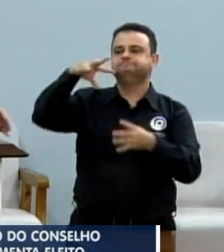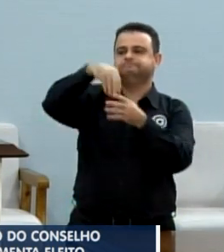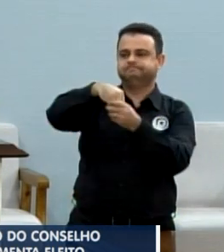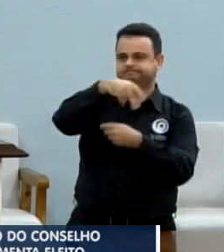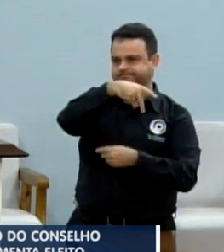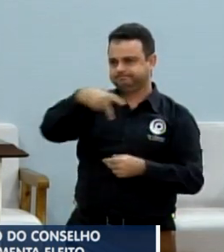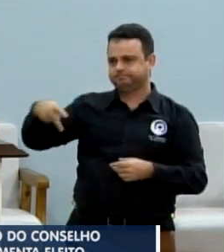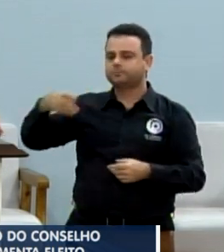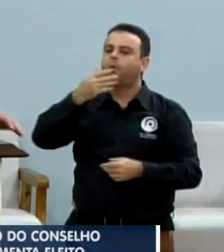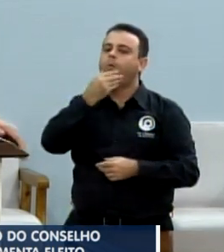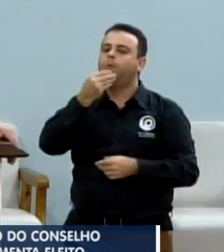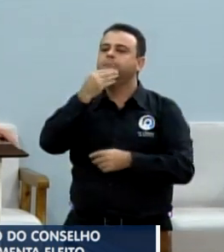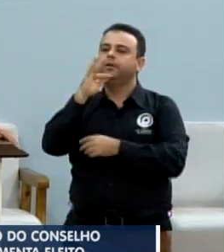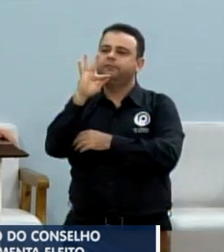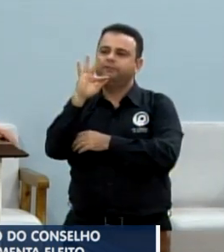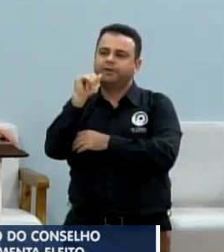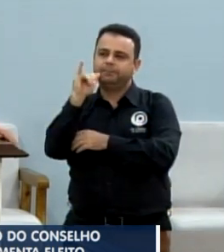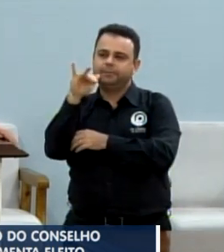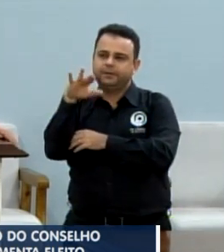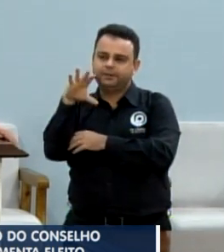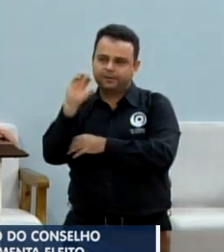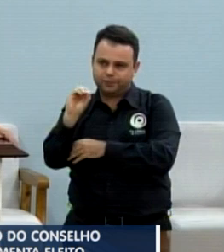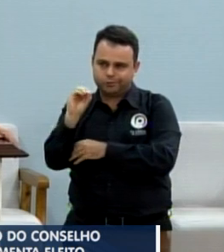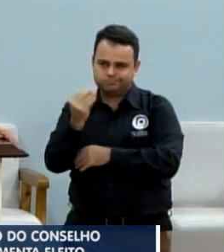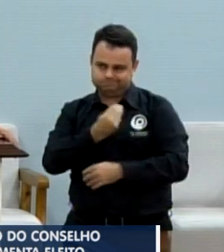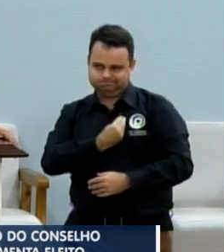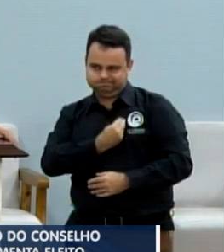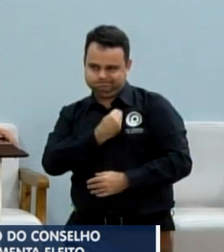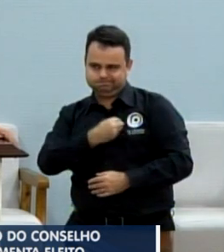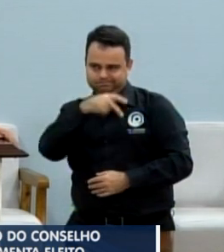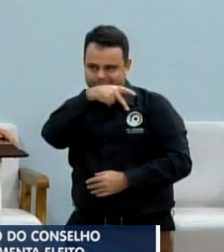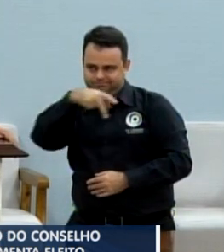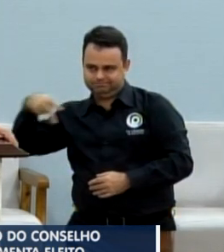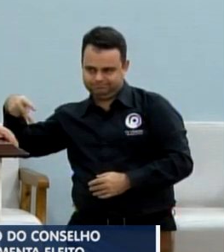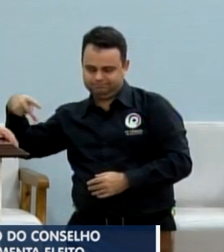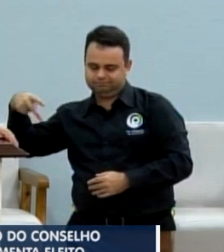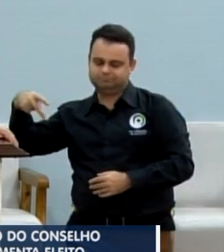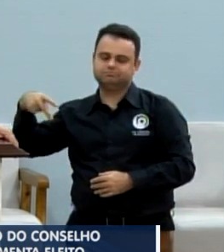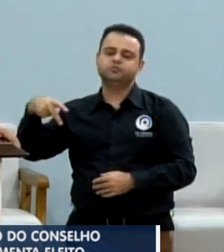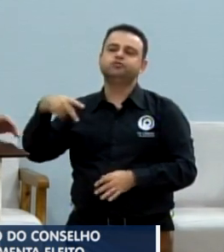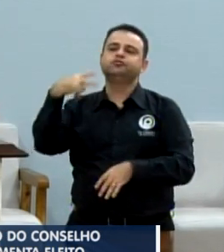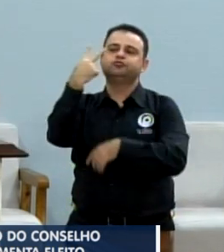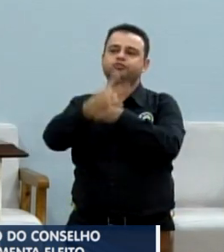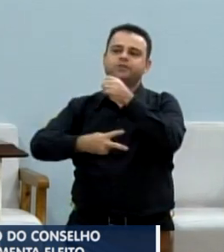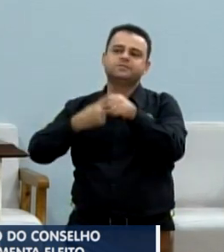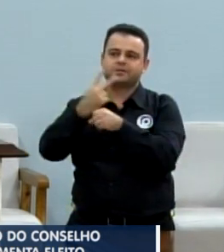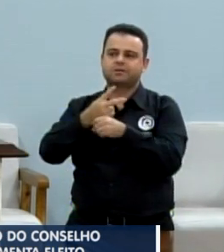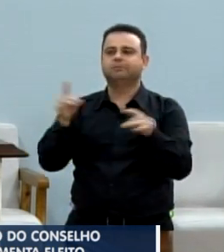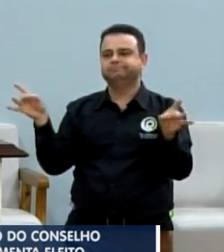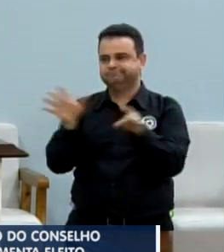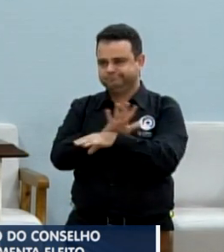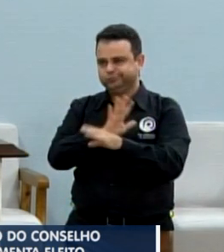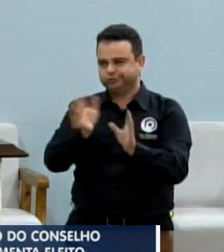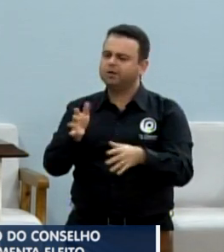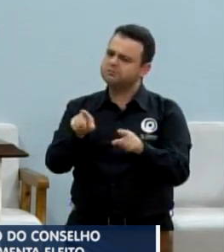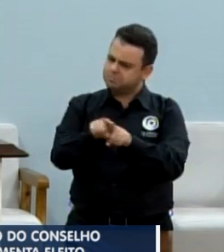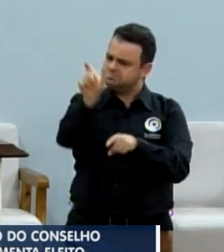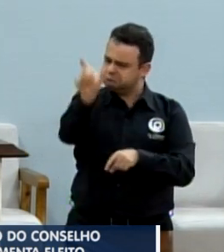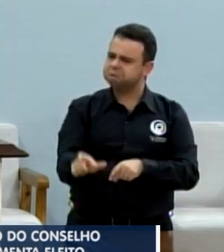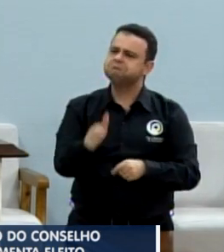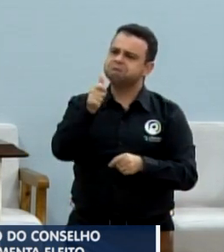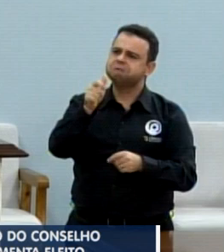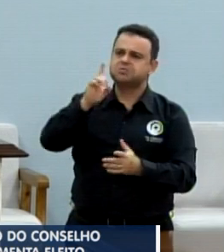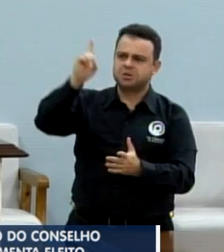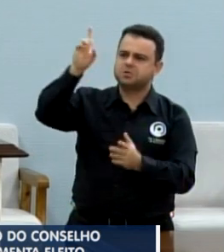partir desse final de ano, janeiro, essa missão também de dois anos, um homem de Deus, uma pessoa do bem,